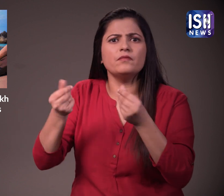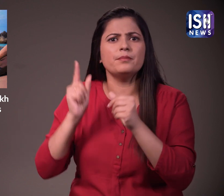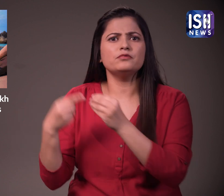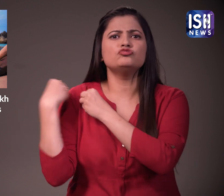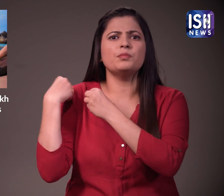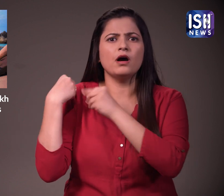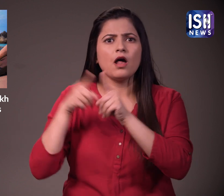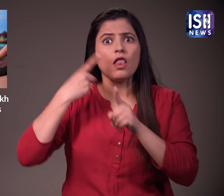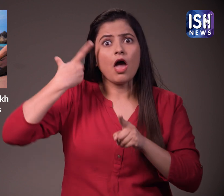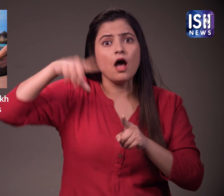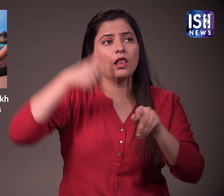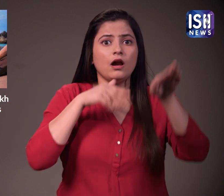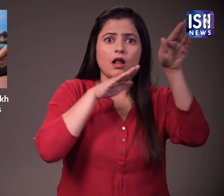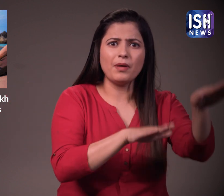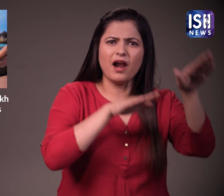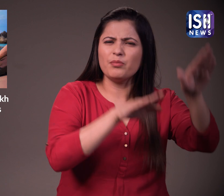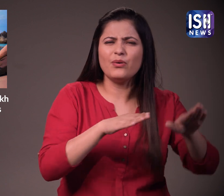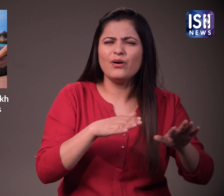करमचारी पर निर्भरता को कम करना है,